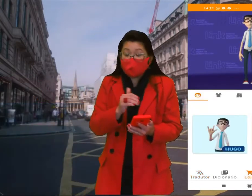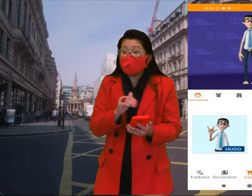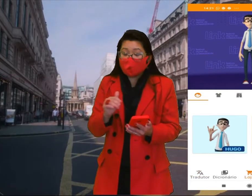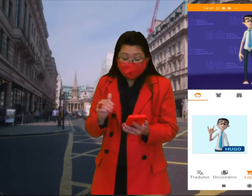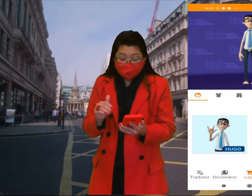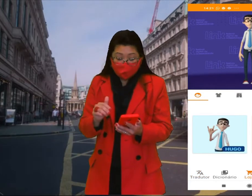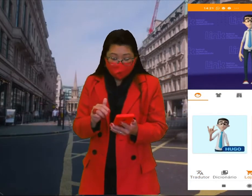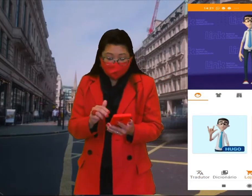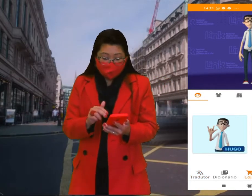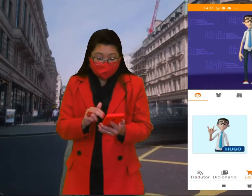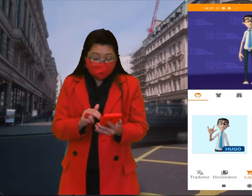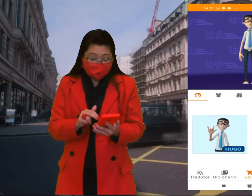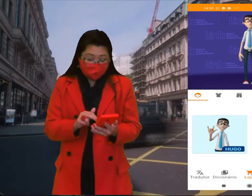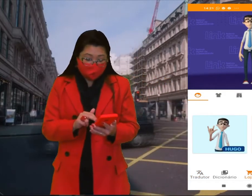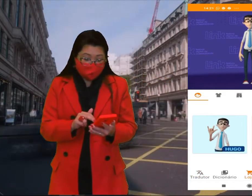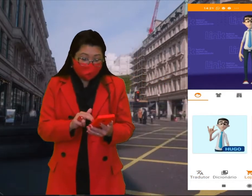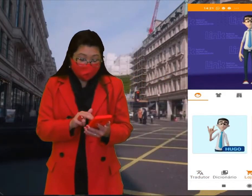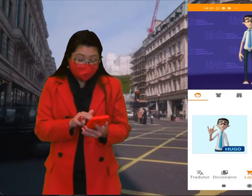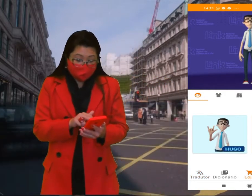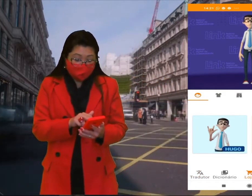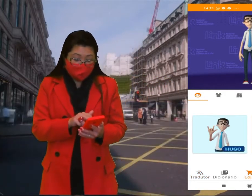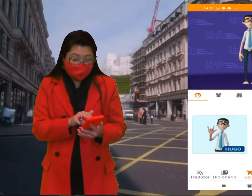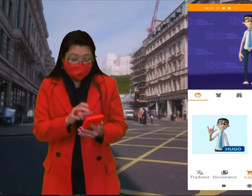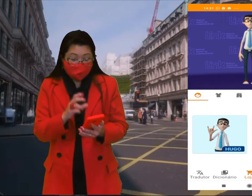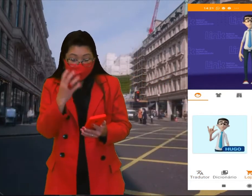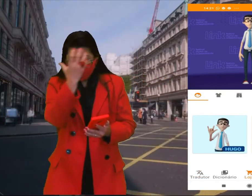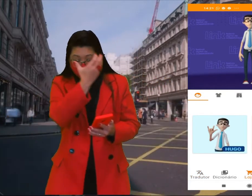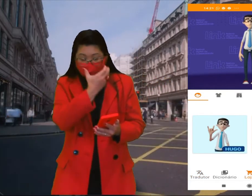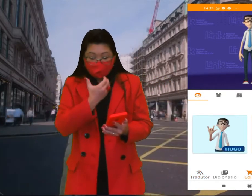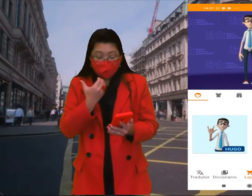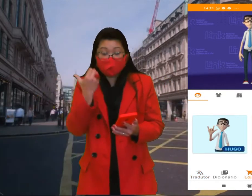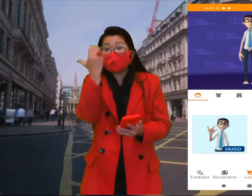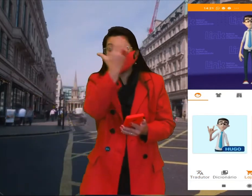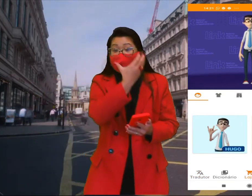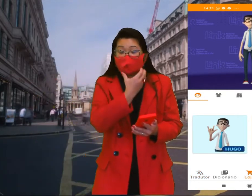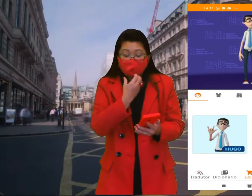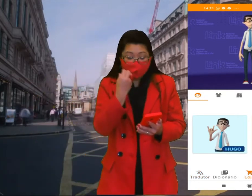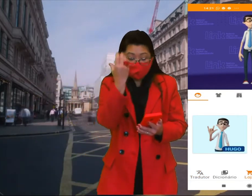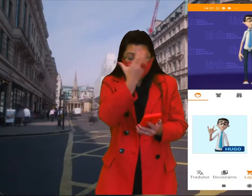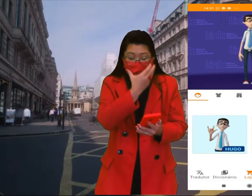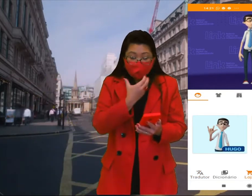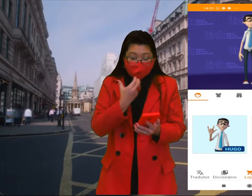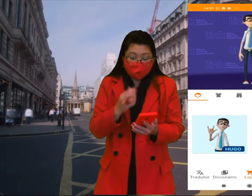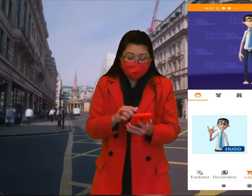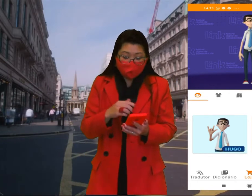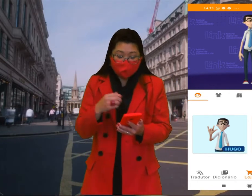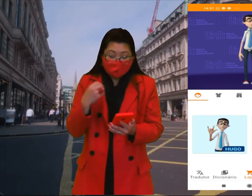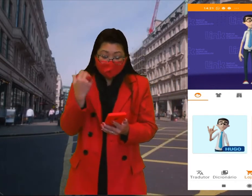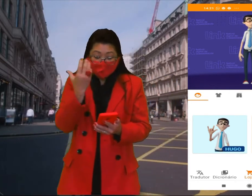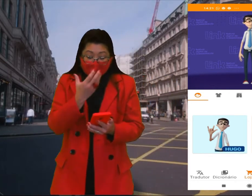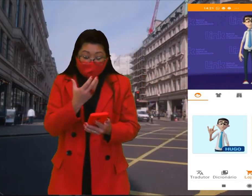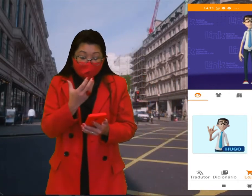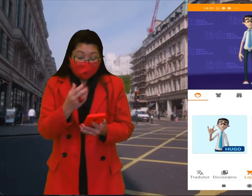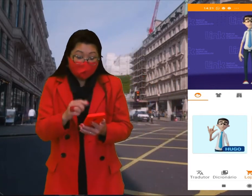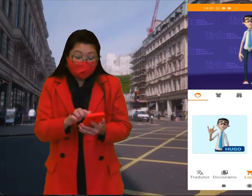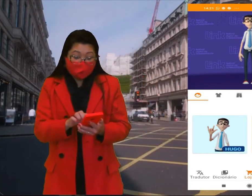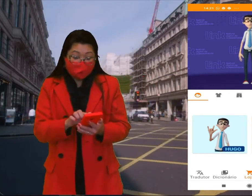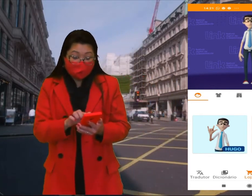subcategorias, né? Então, nós temos aqui um face, um rosto, nós temos